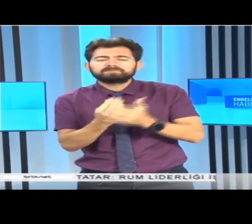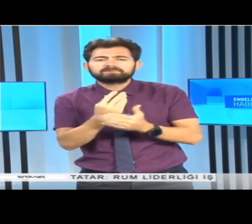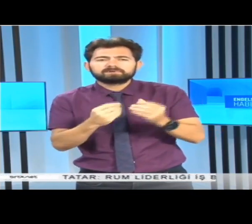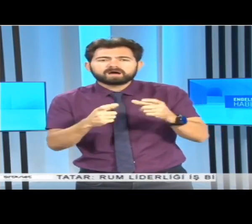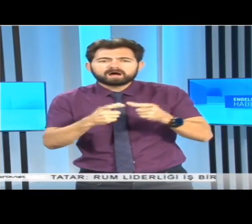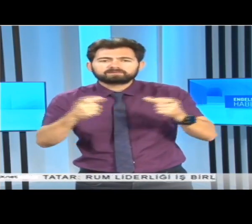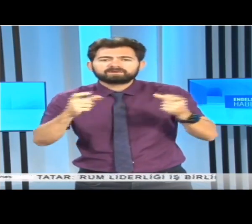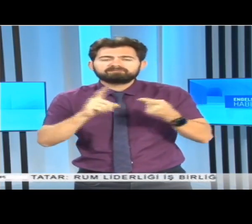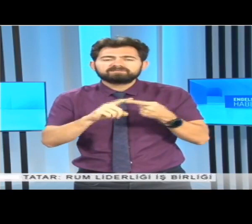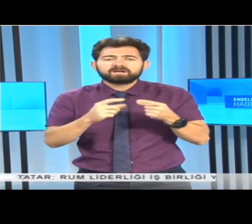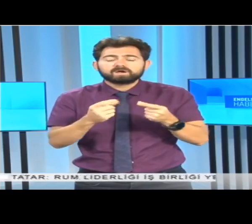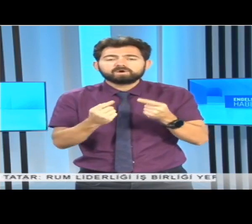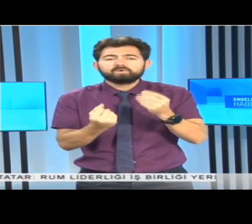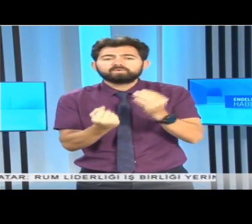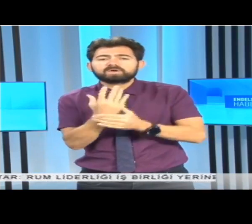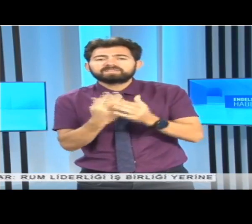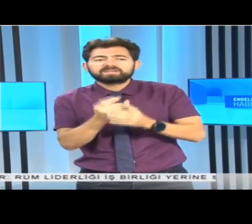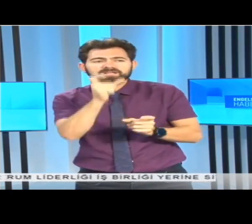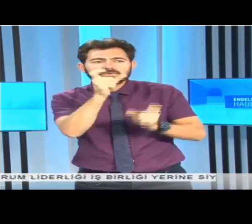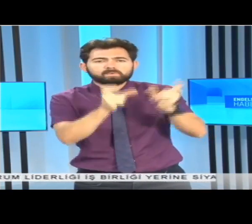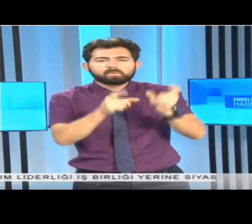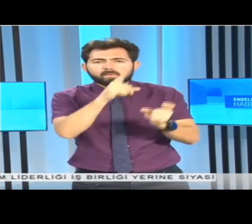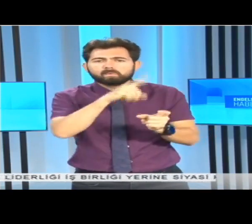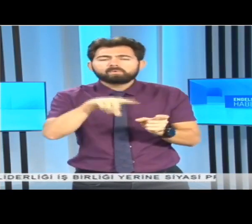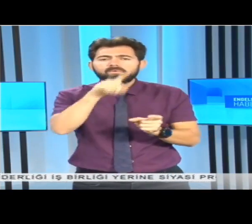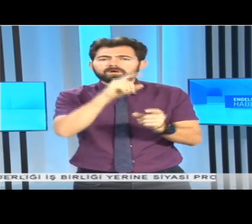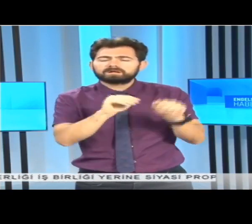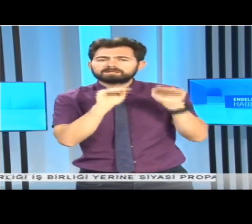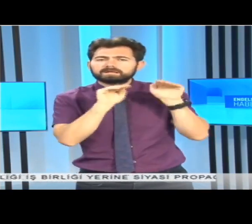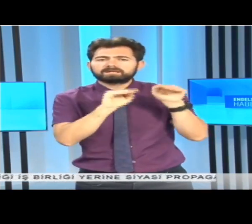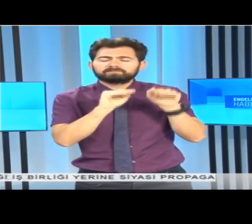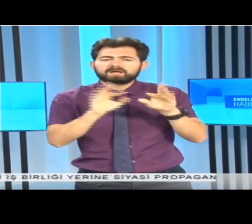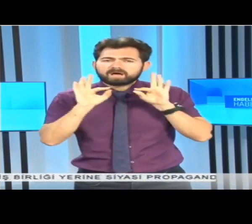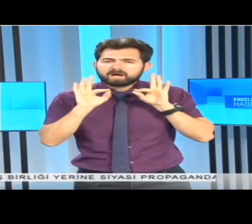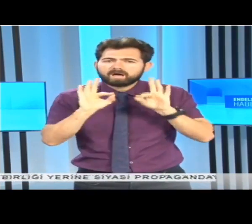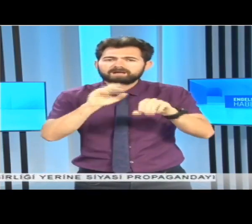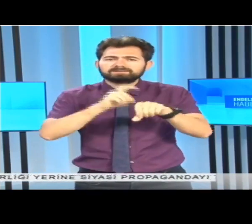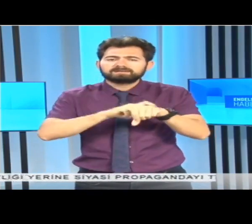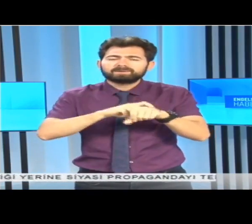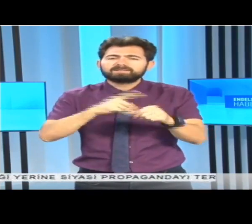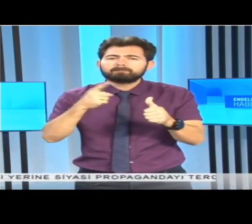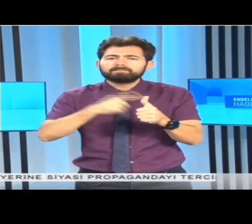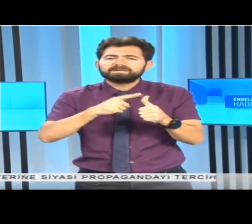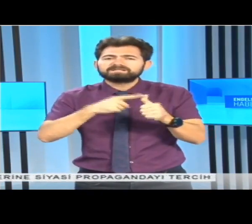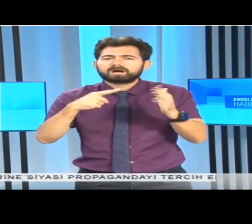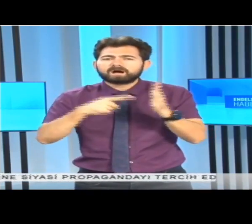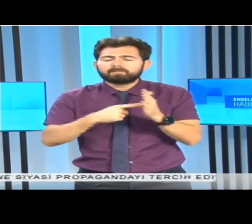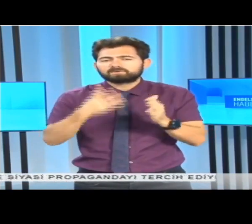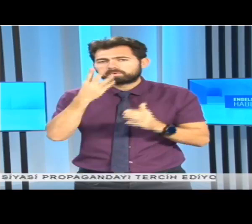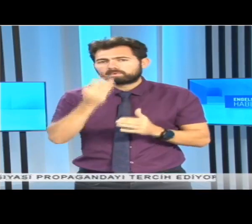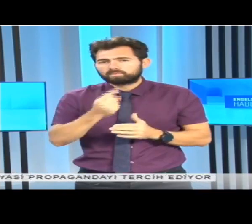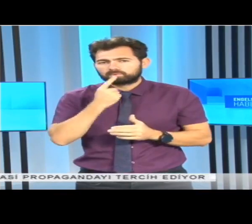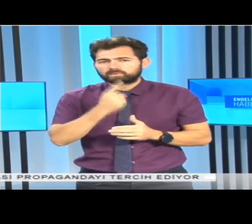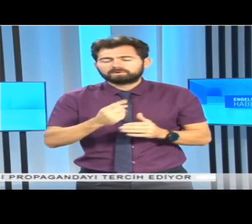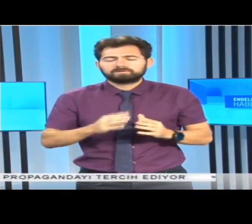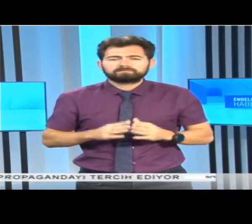üreten kesimlerin desteklenmesinin her zaman öncelikleri olduğunun altını çizdi.